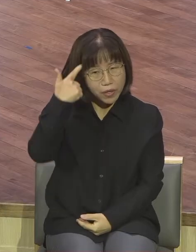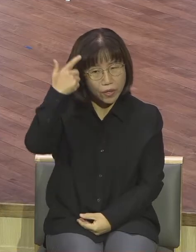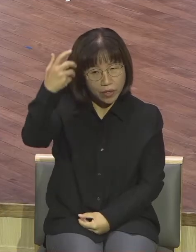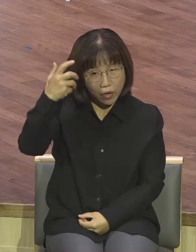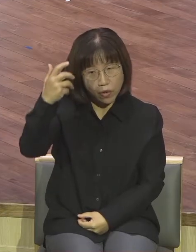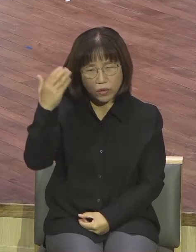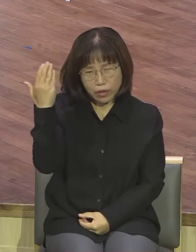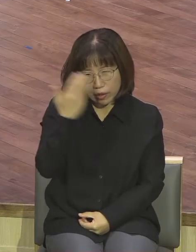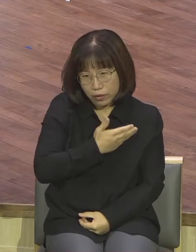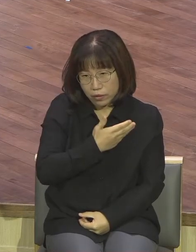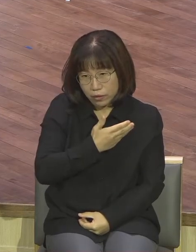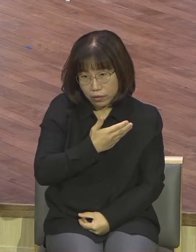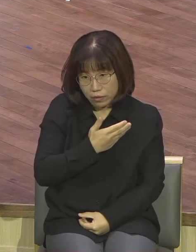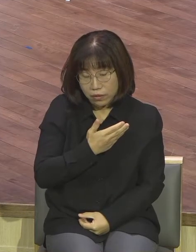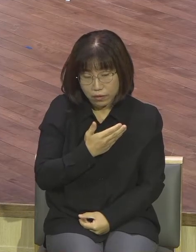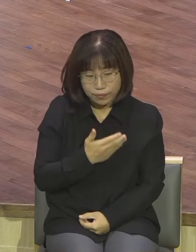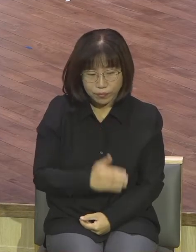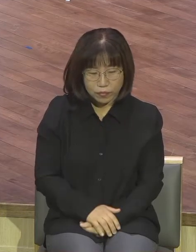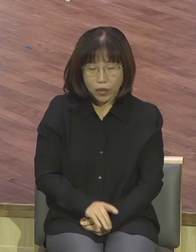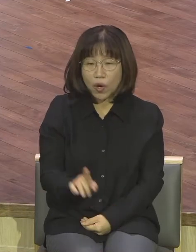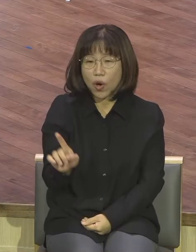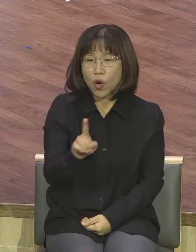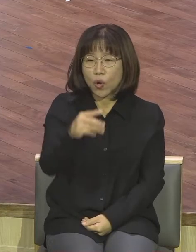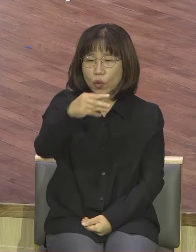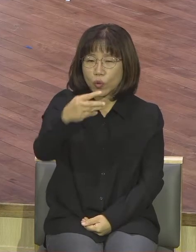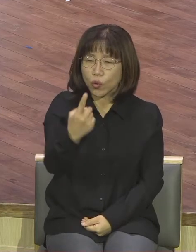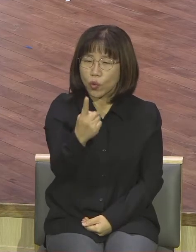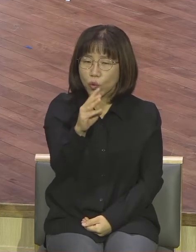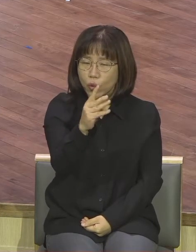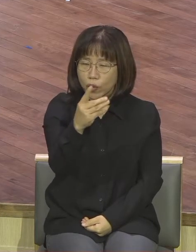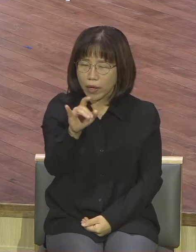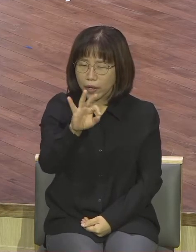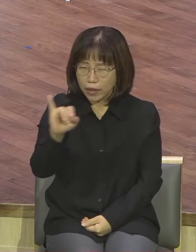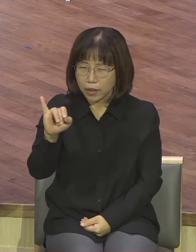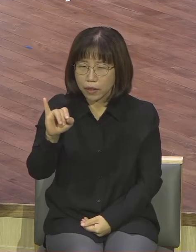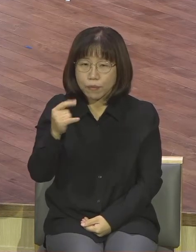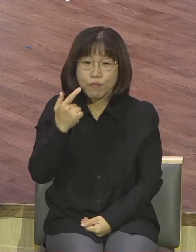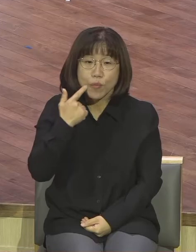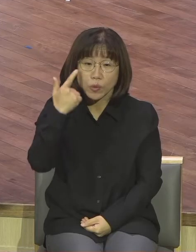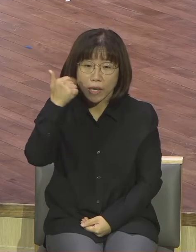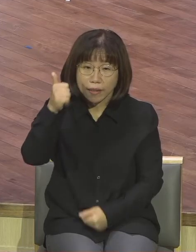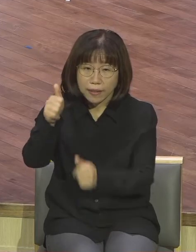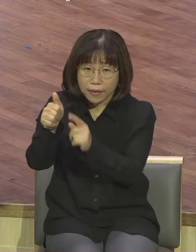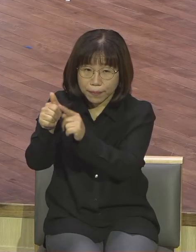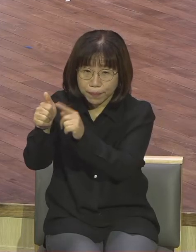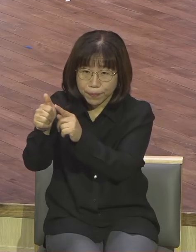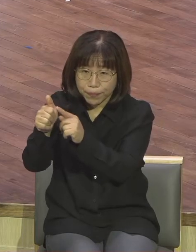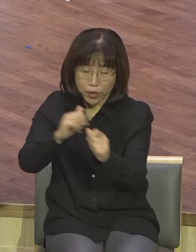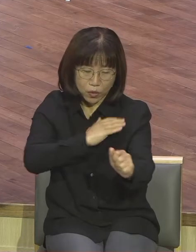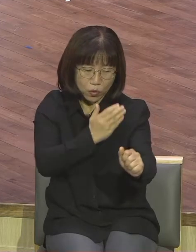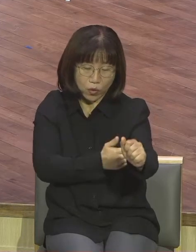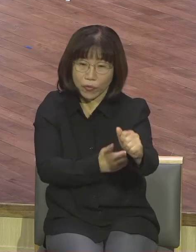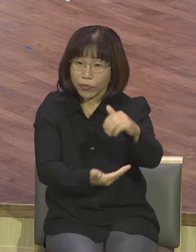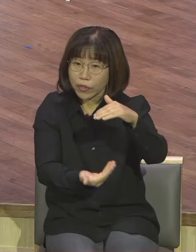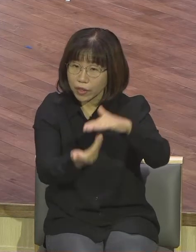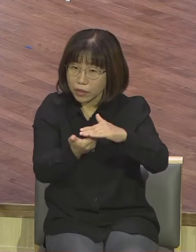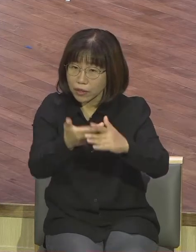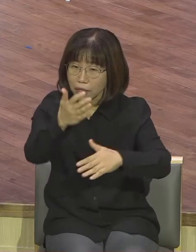알레이 토레이 목사님이 이런 말을 했습니다 권능은 하나님께 속했는데 우리가